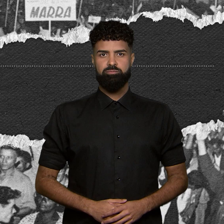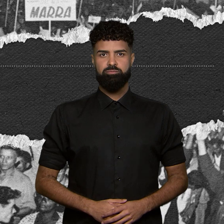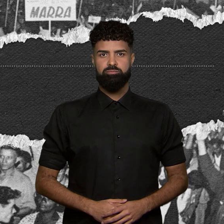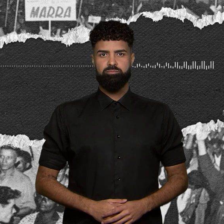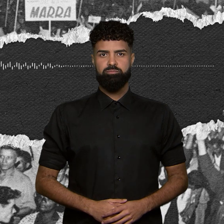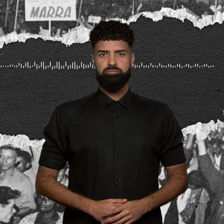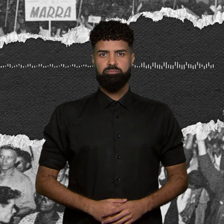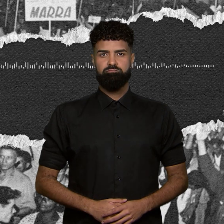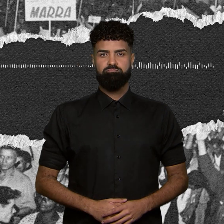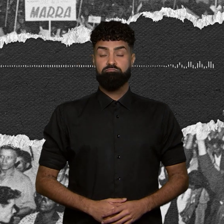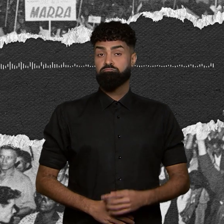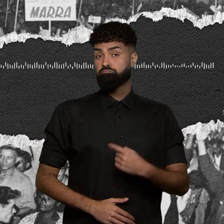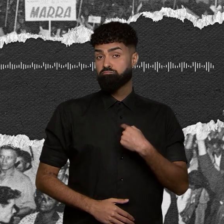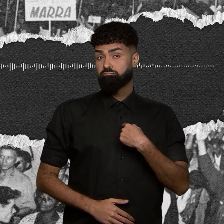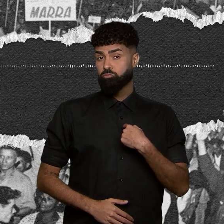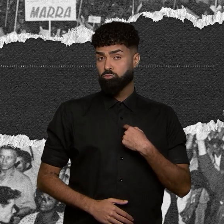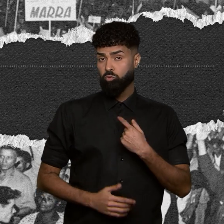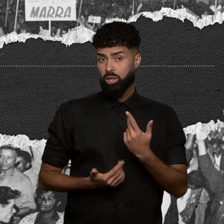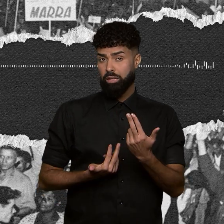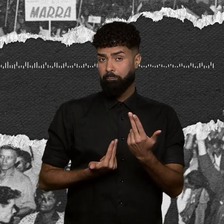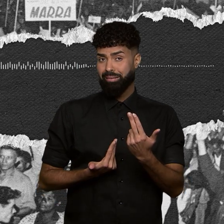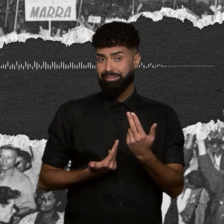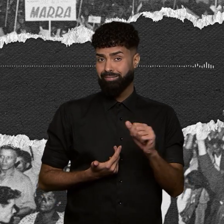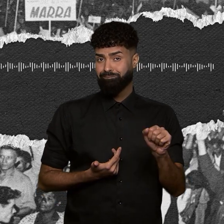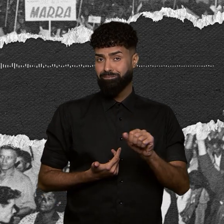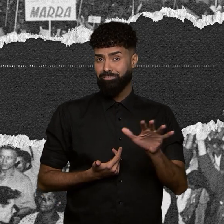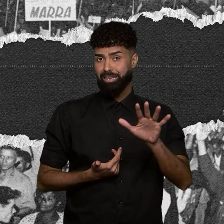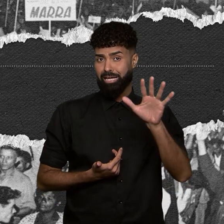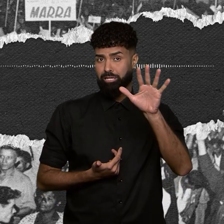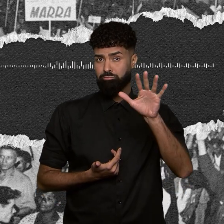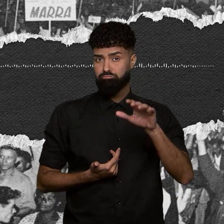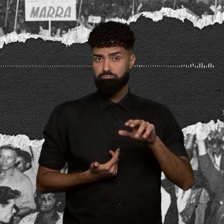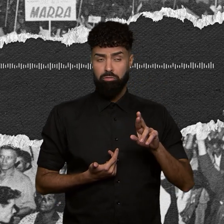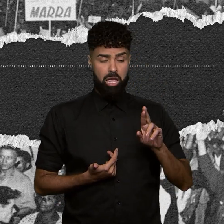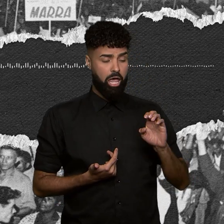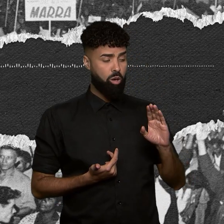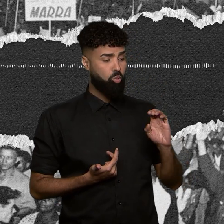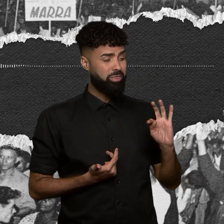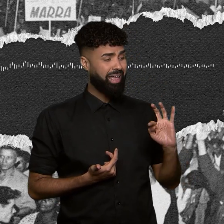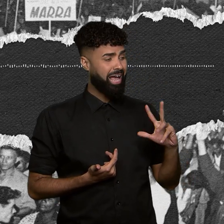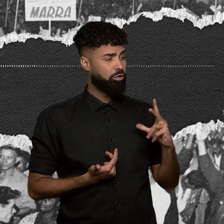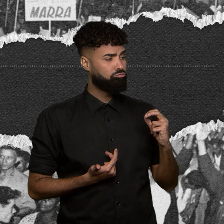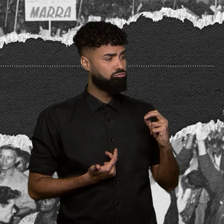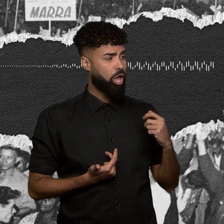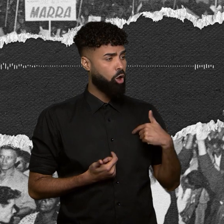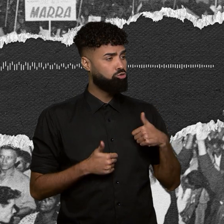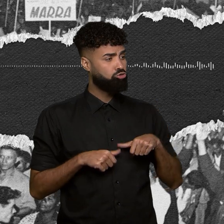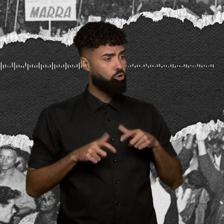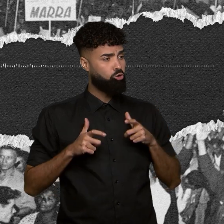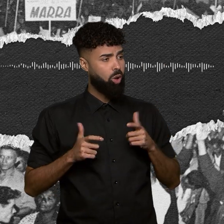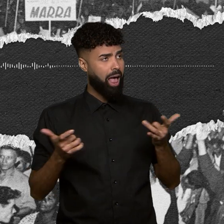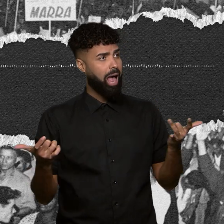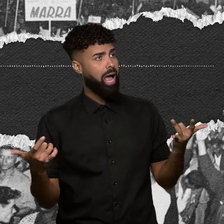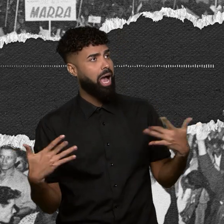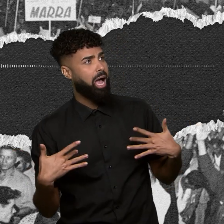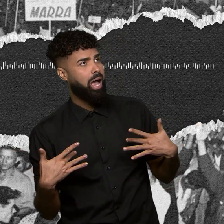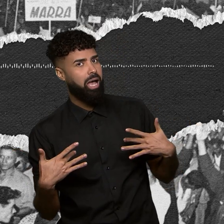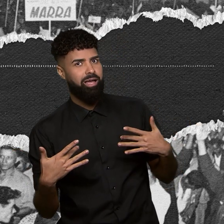Eu também sou favelada, sou rebotalho, estou no quarto de despejo. E o que está no quarto de despejo?